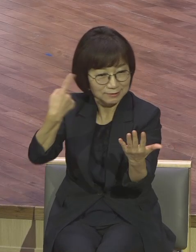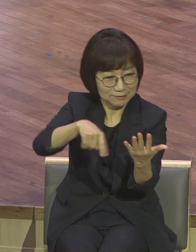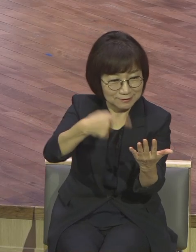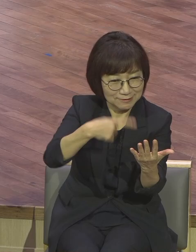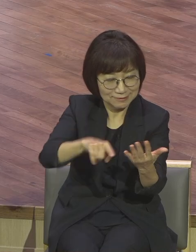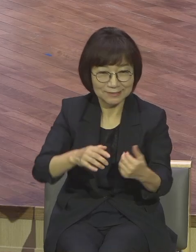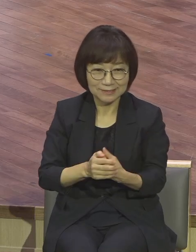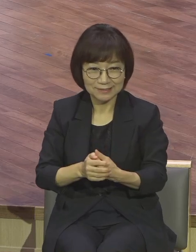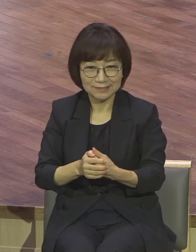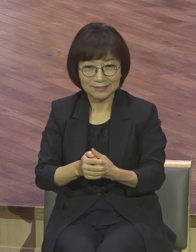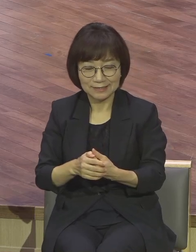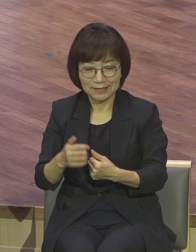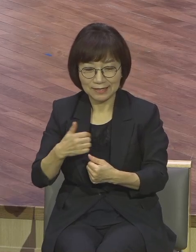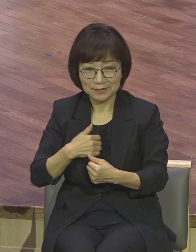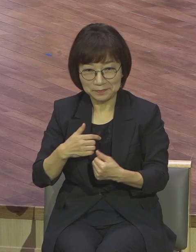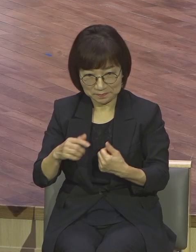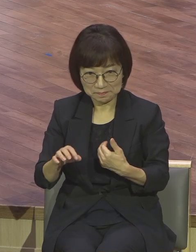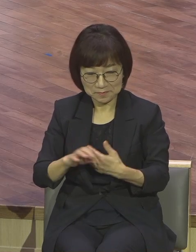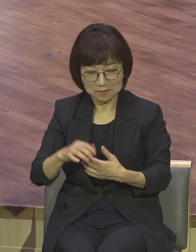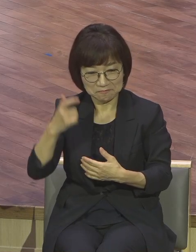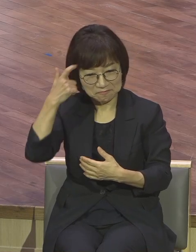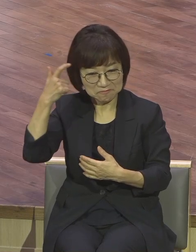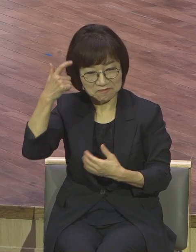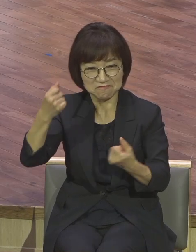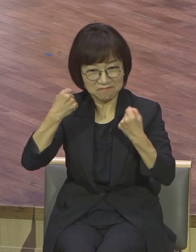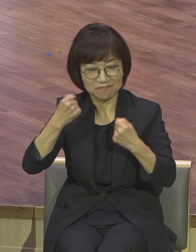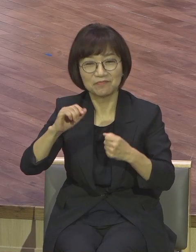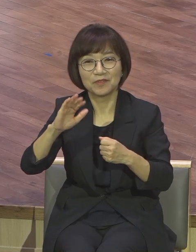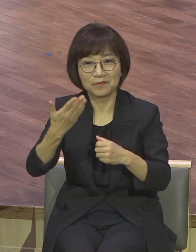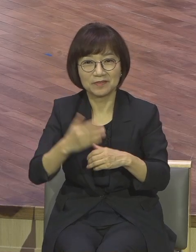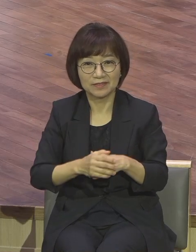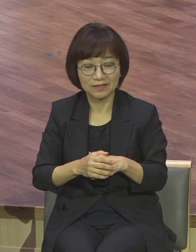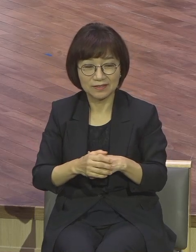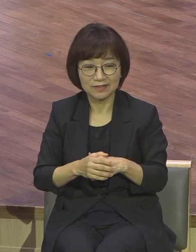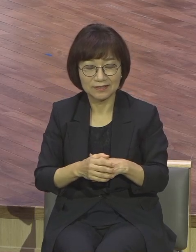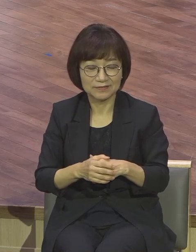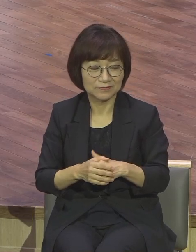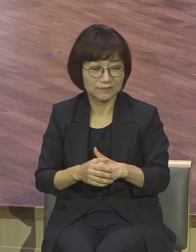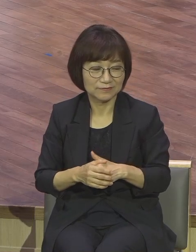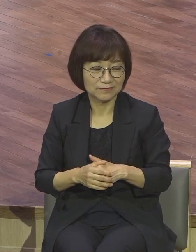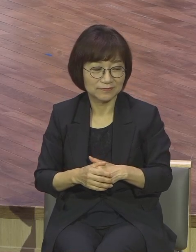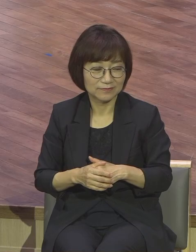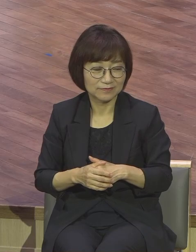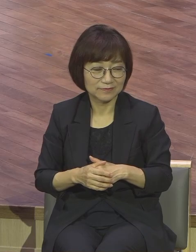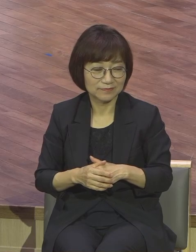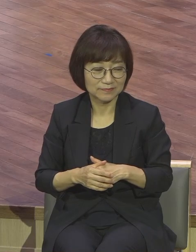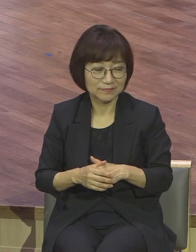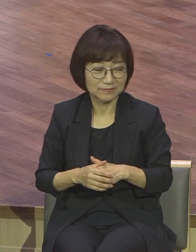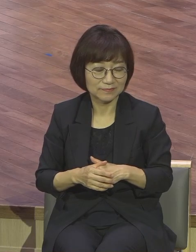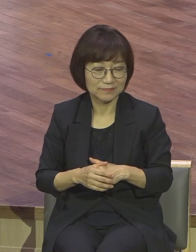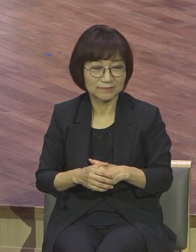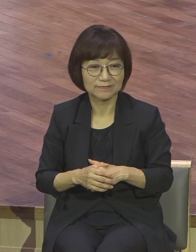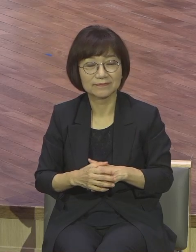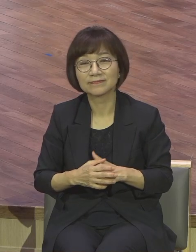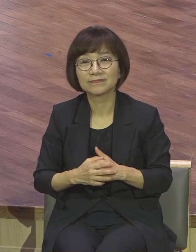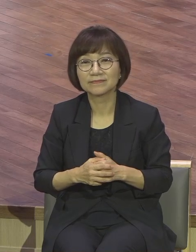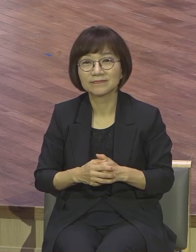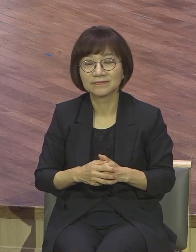모르죠 하루아침 모레이온 진집에 문 좀 확 확 모르죠 기도를 뭔가 기도할 거예요 말씀 가지고 어제